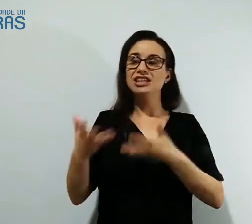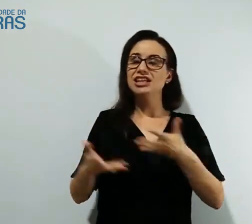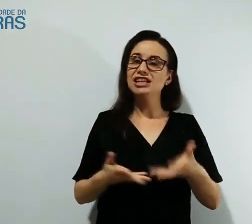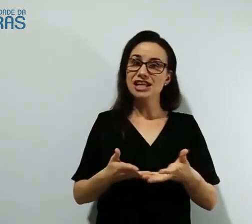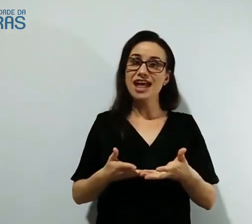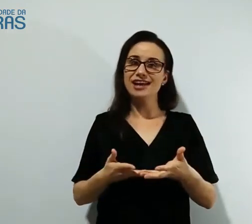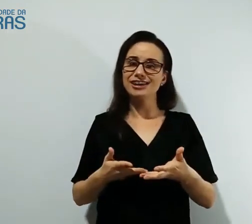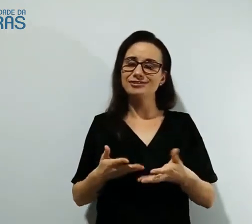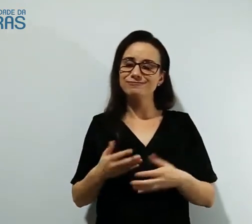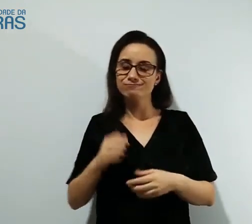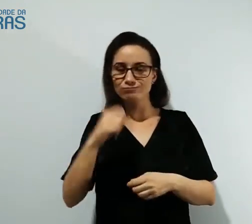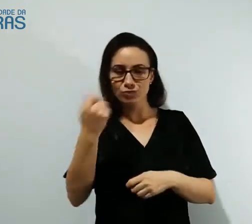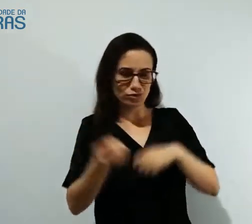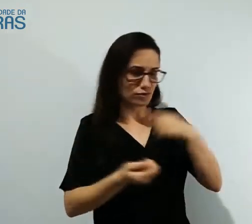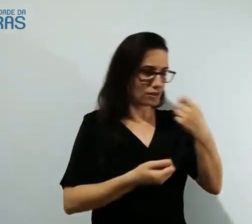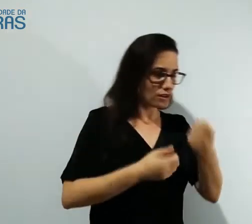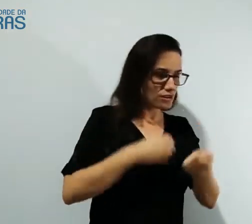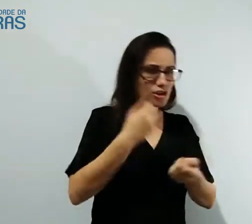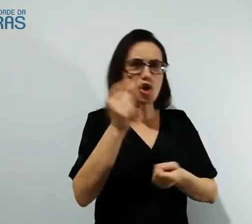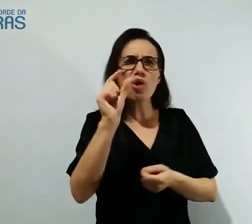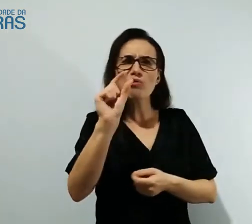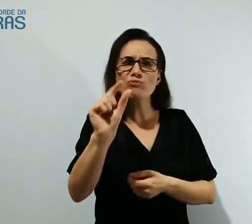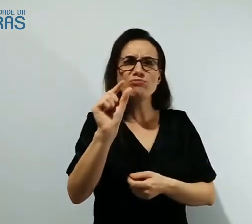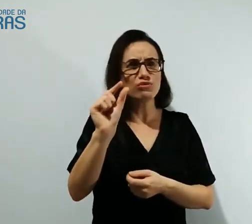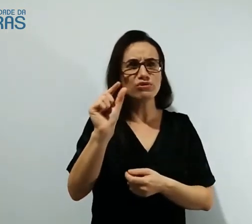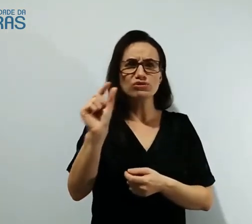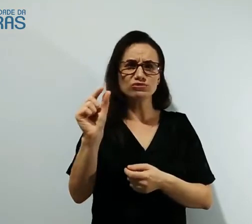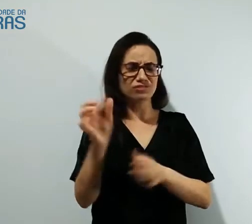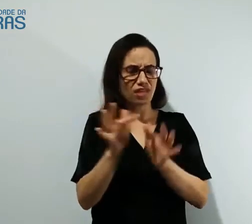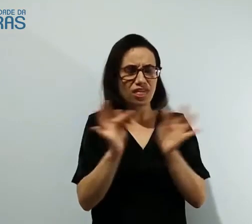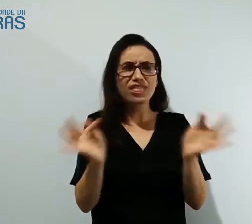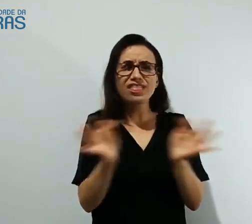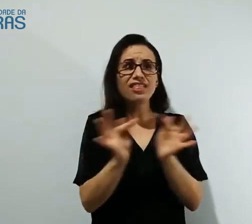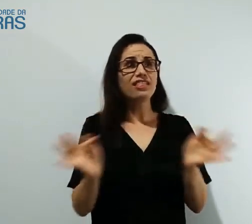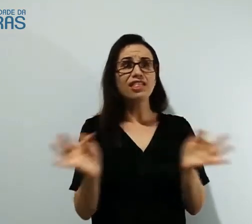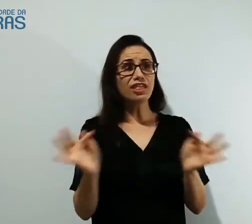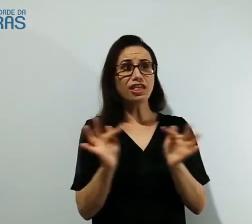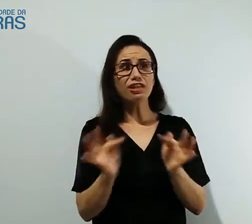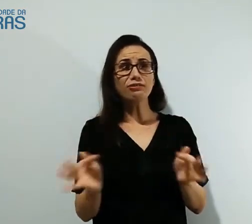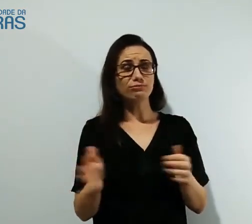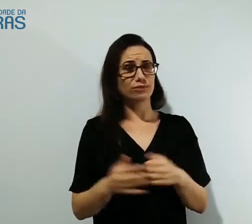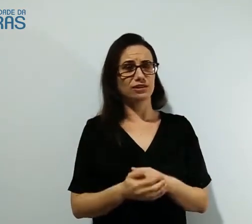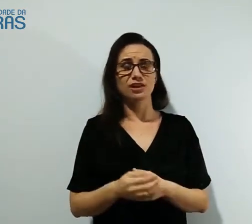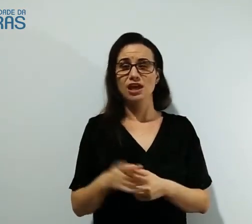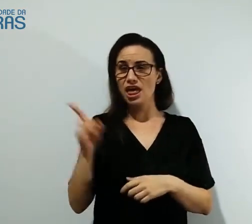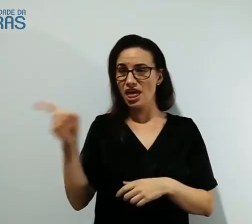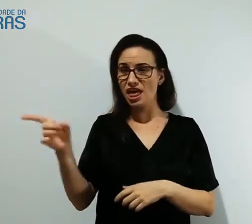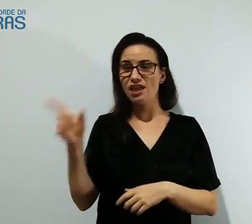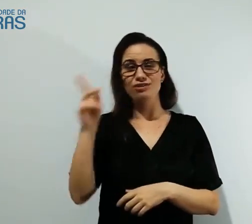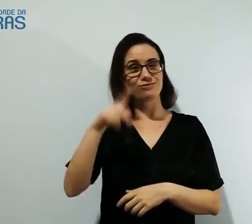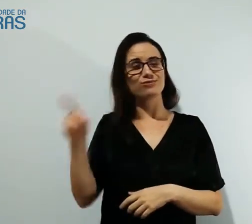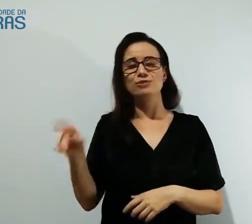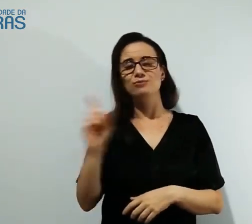a me ensinar alguns sinais, coisa bem simples mesmo, sabe? Afinal, ela não era professora.